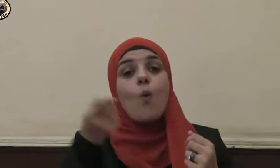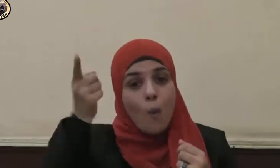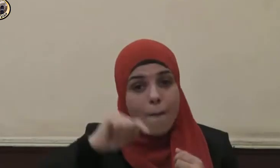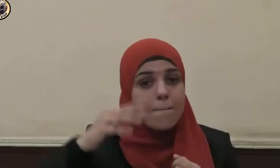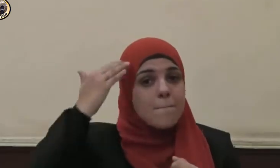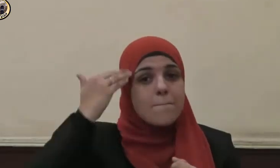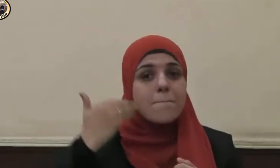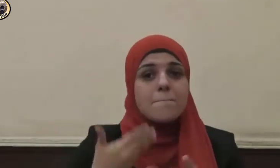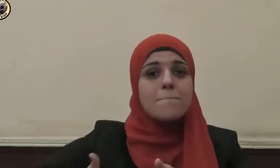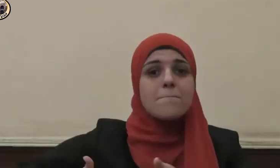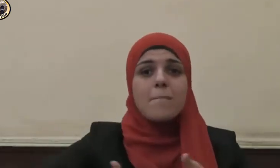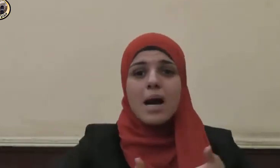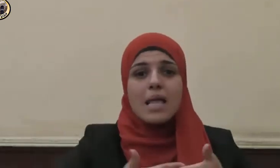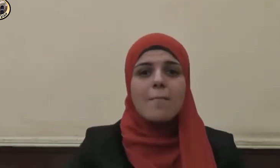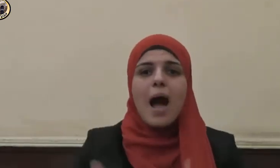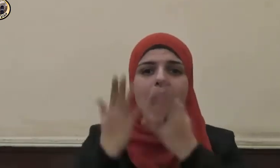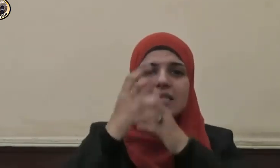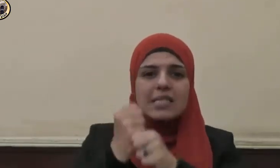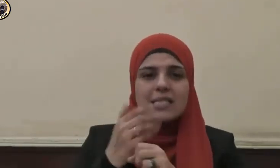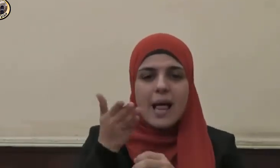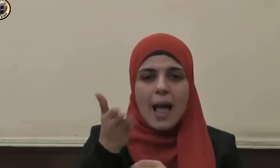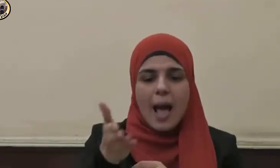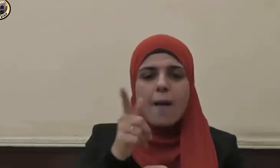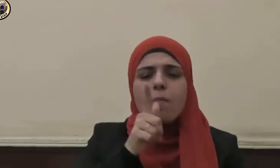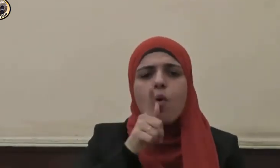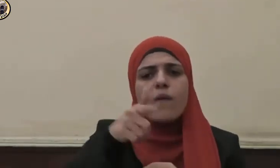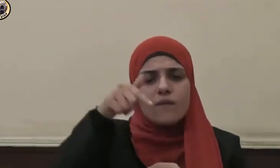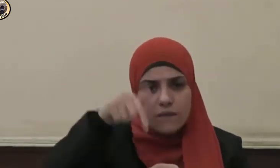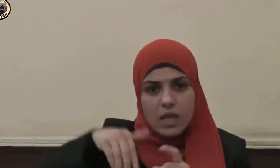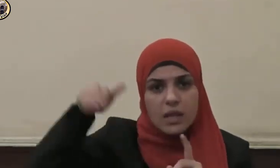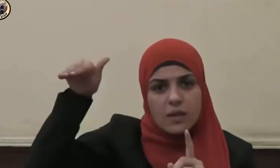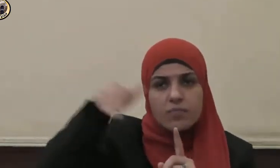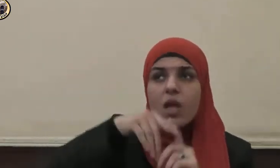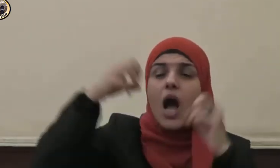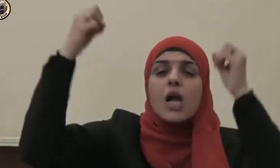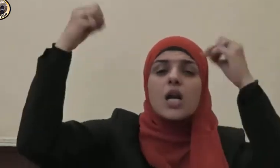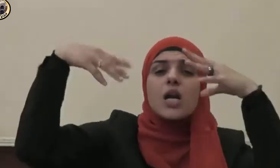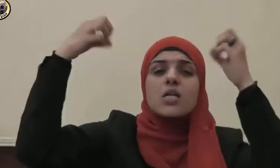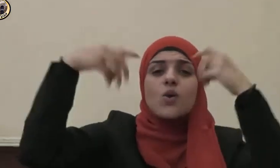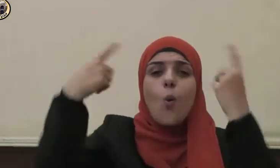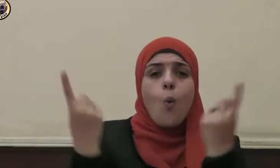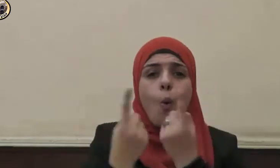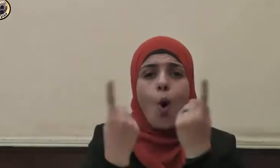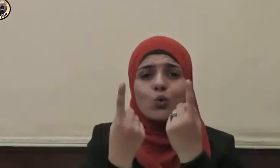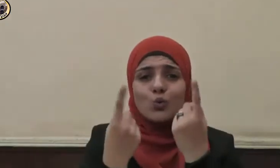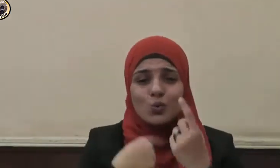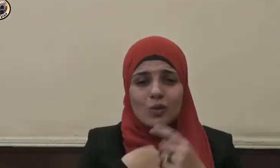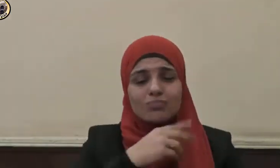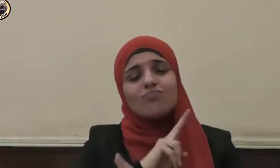مريم عليها السلام والتي كان يأتيها الرزق رغدا بصورة